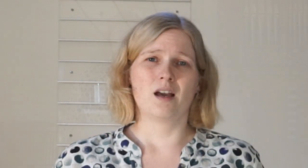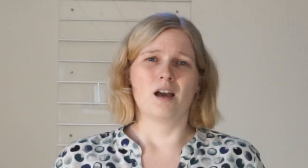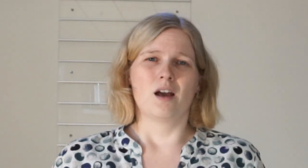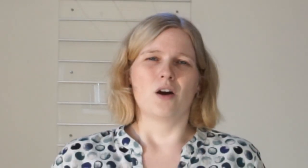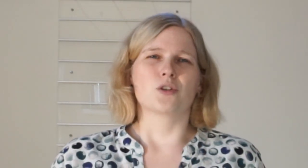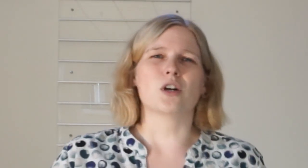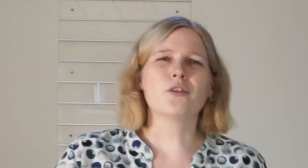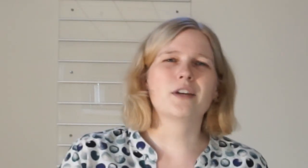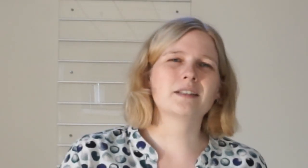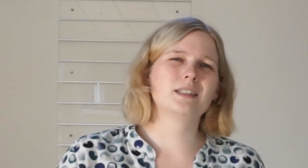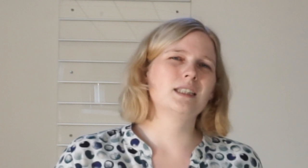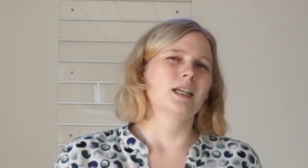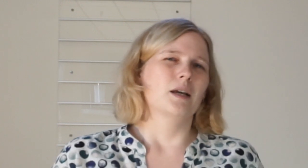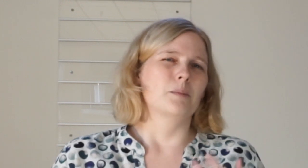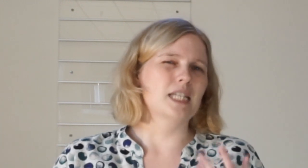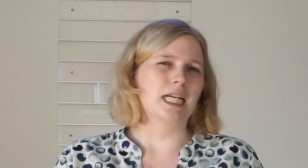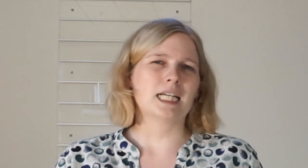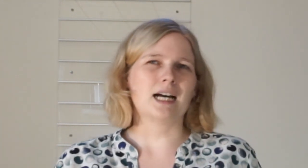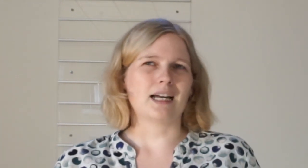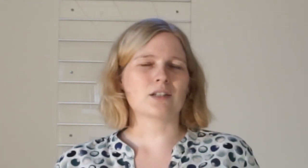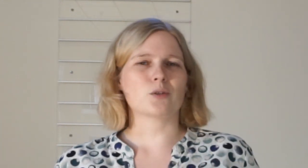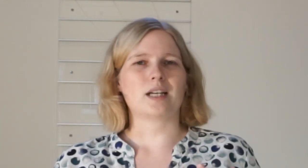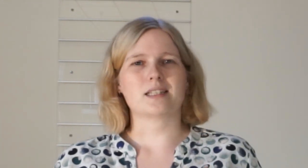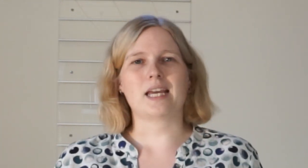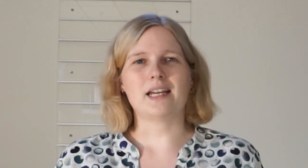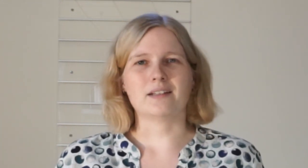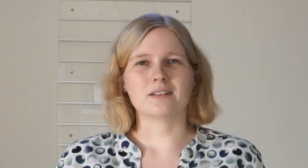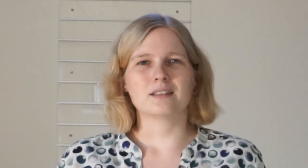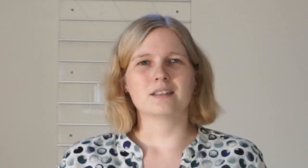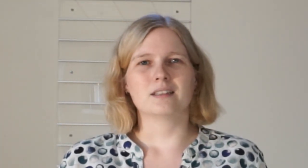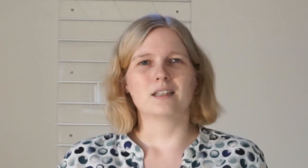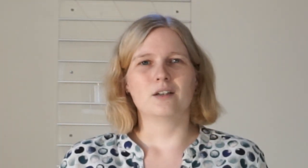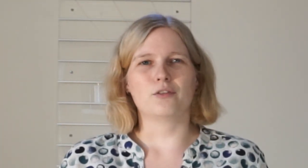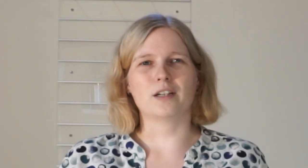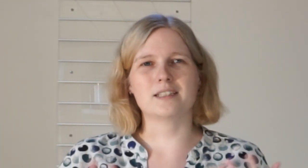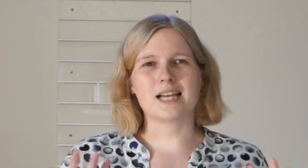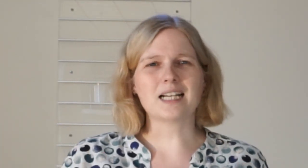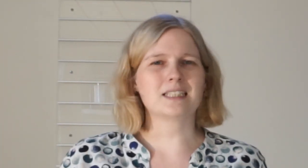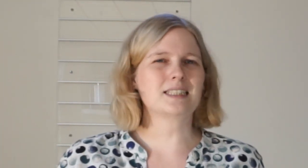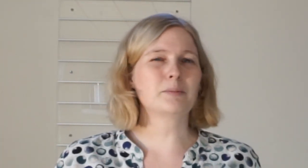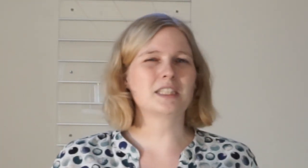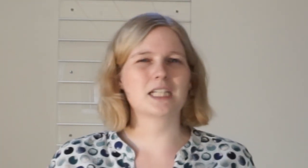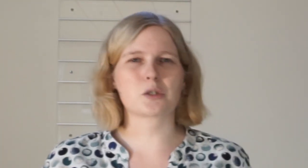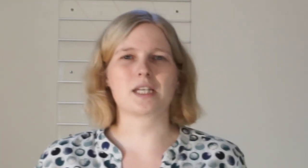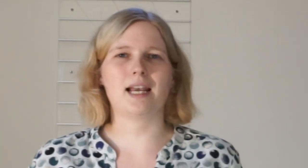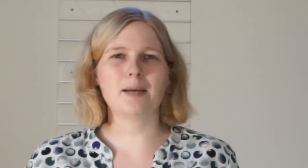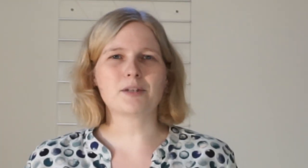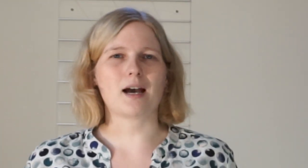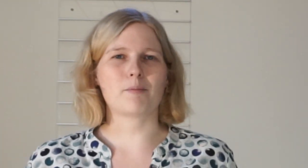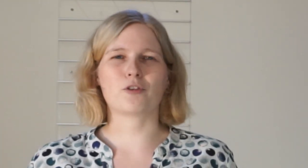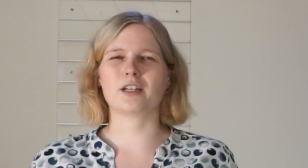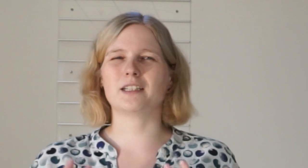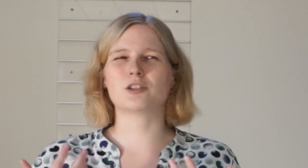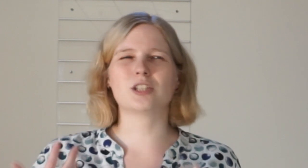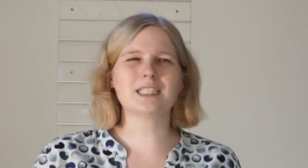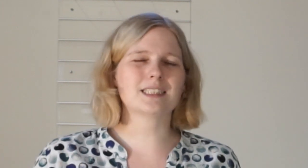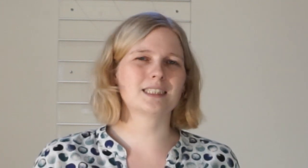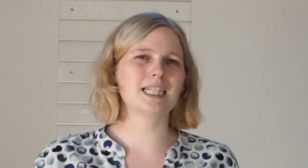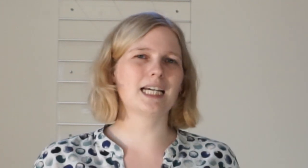Und doch fingen sie miteinander an zu erzählen. Von den Sachen, die sie mit Jesus erlebt haben. Von den Geschichten, die er